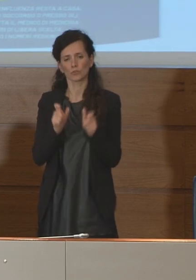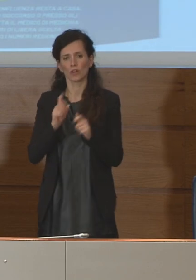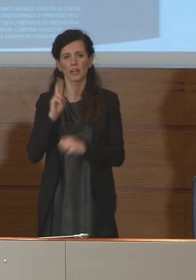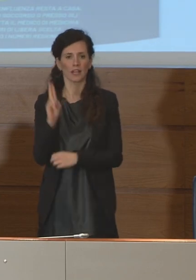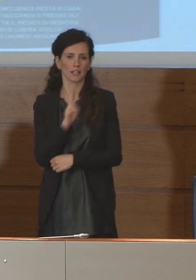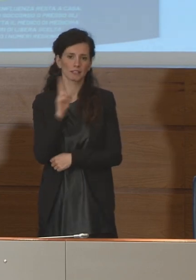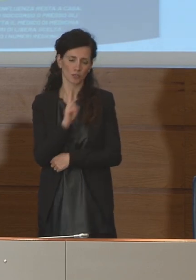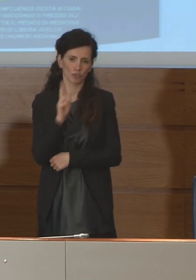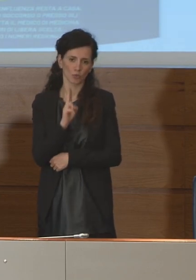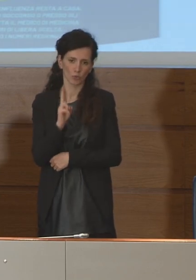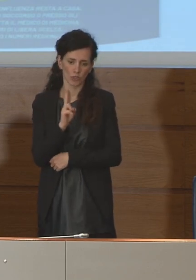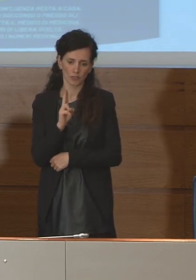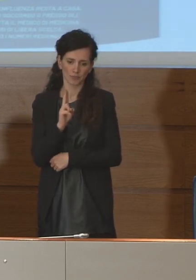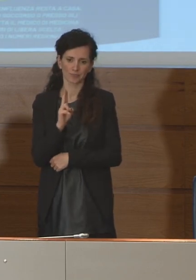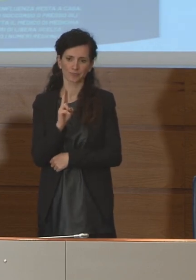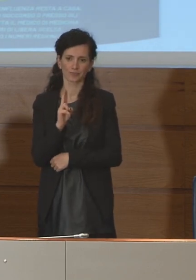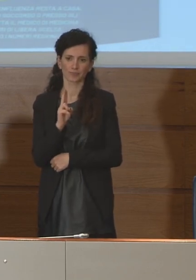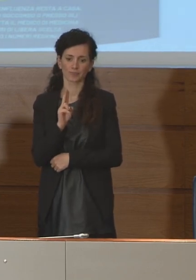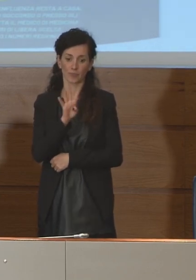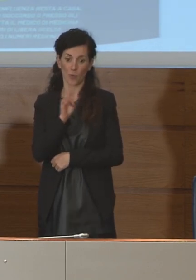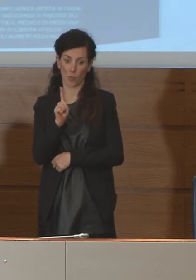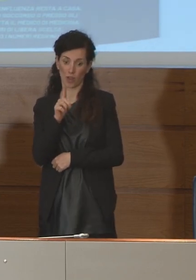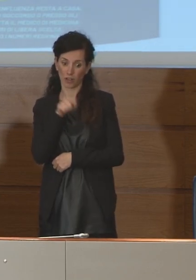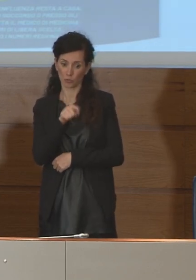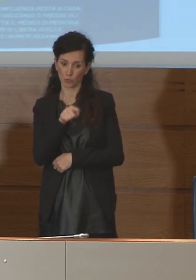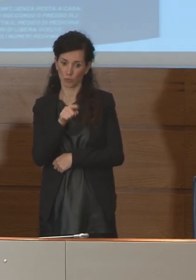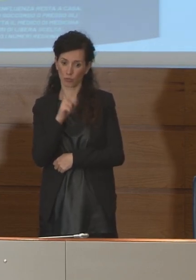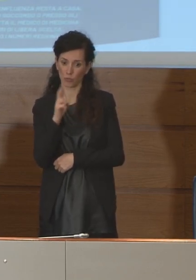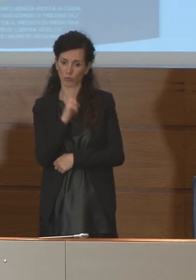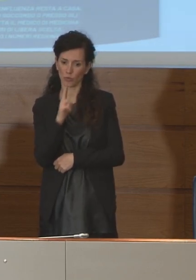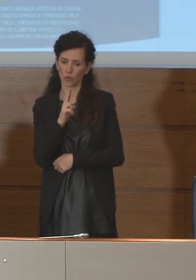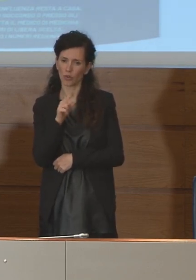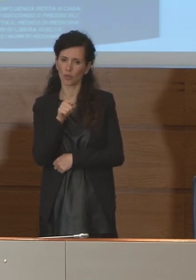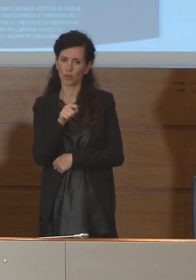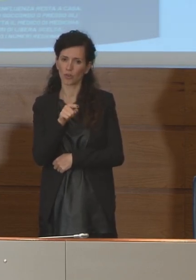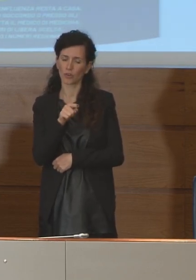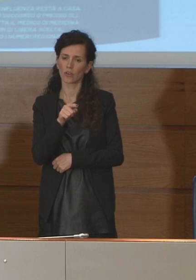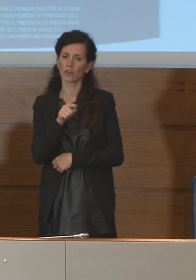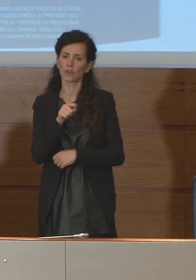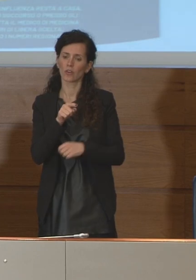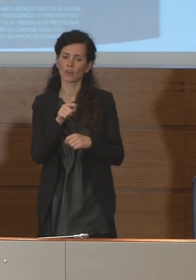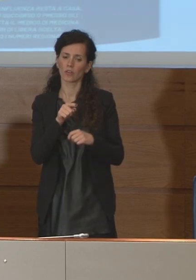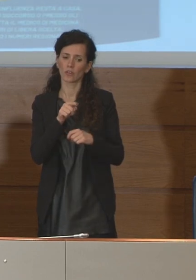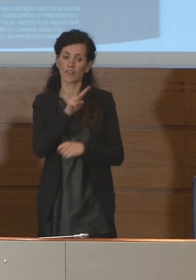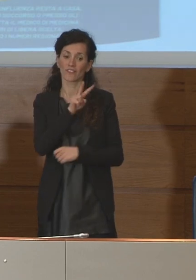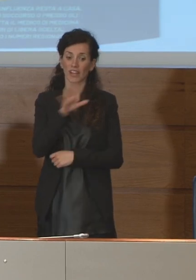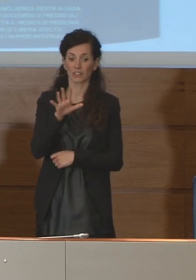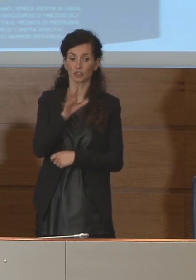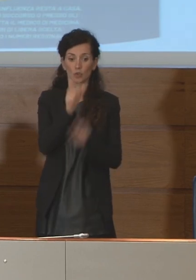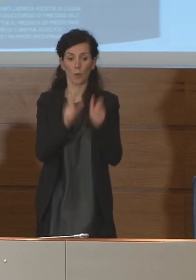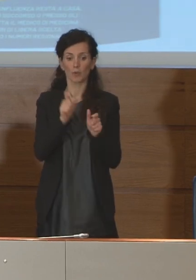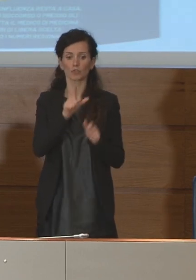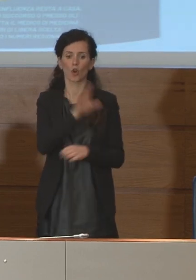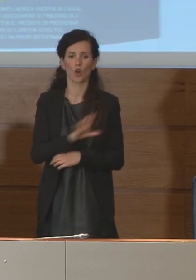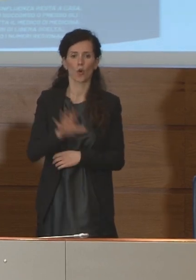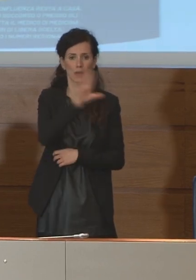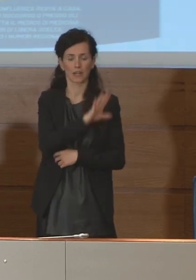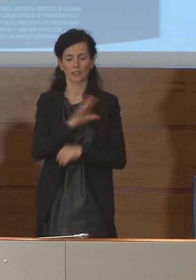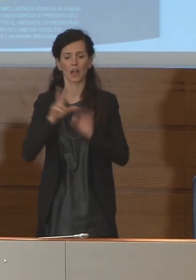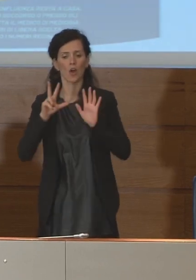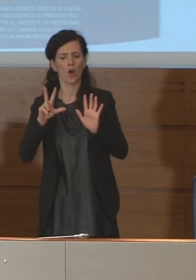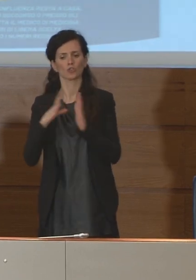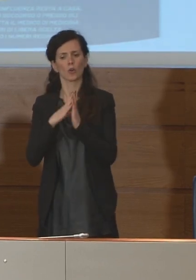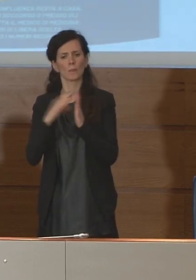le 41 persone decedute sono 25 in Lombardia, 8 in Emilia